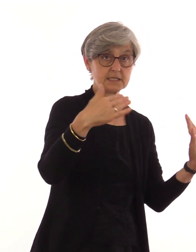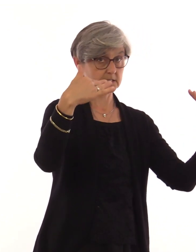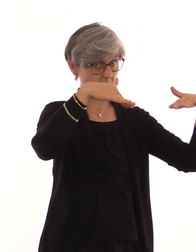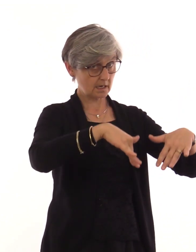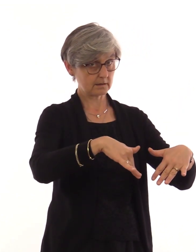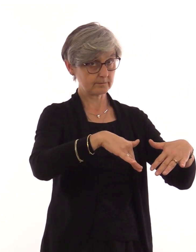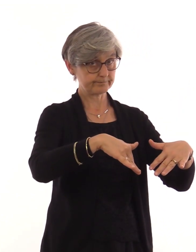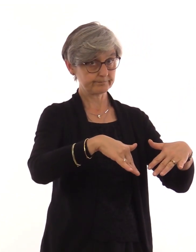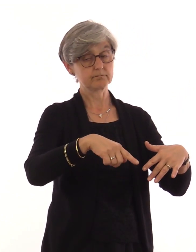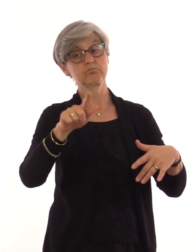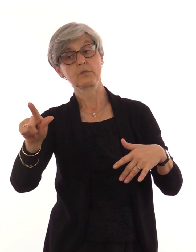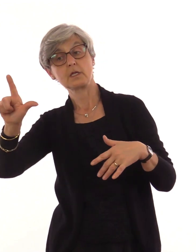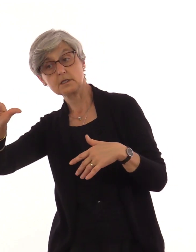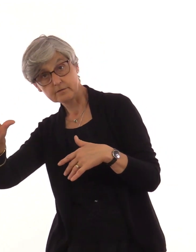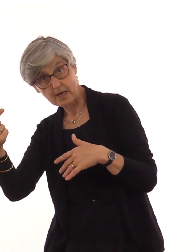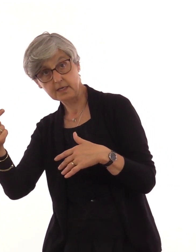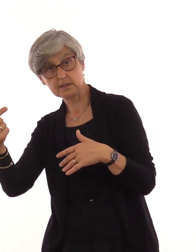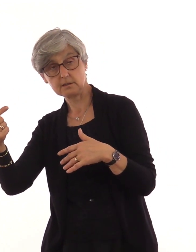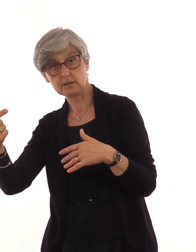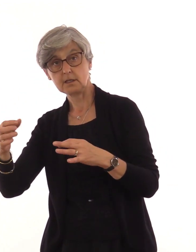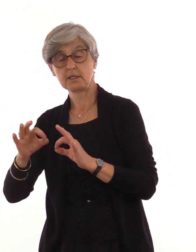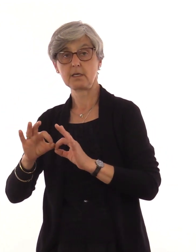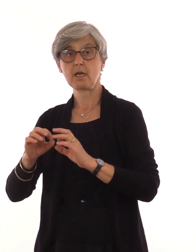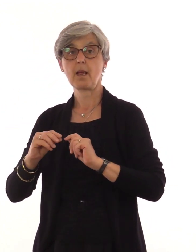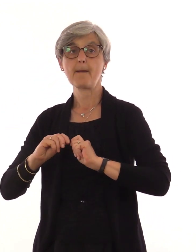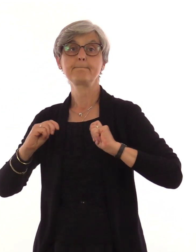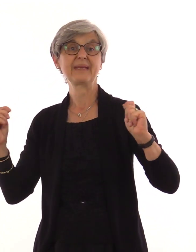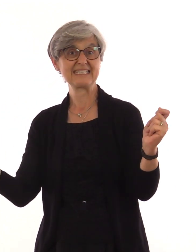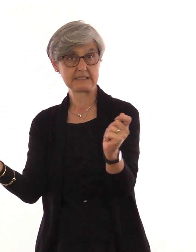und wir wählen den Bezirkstag.